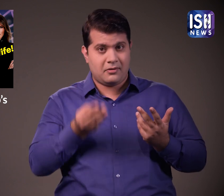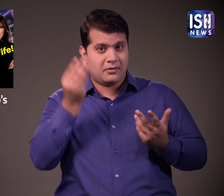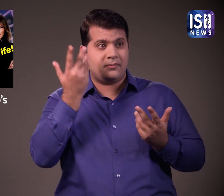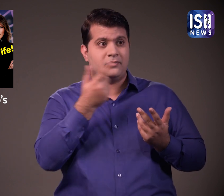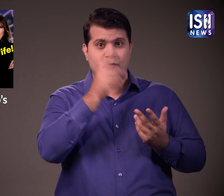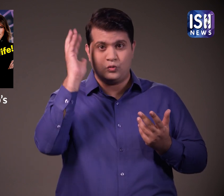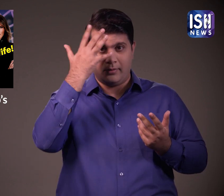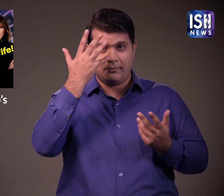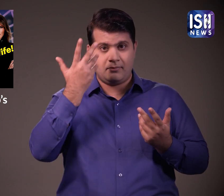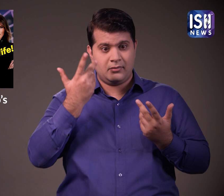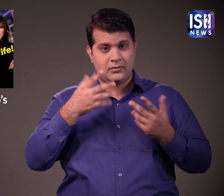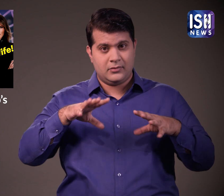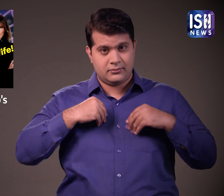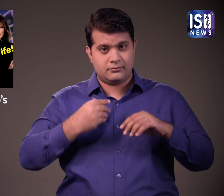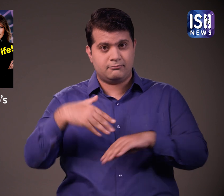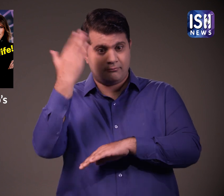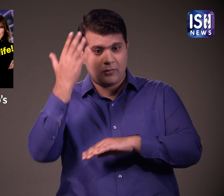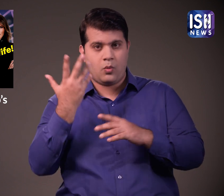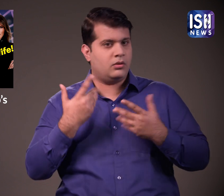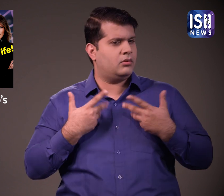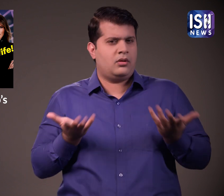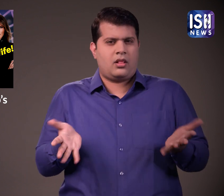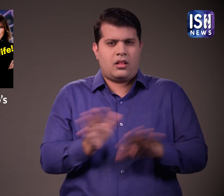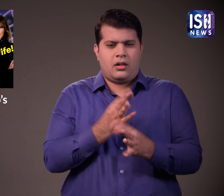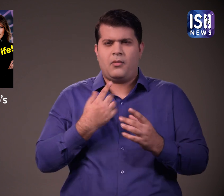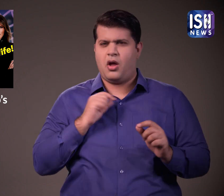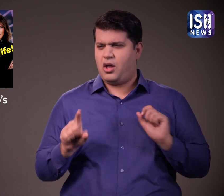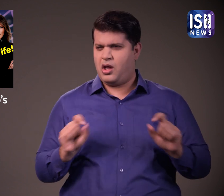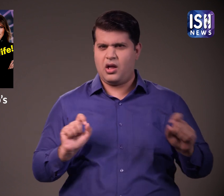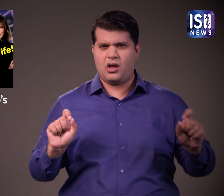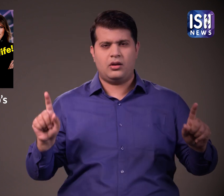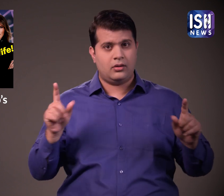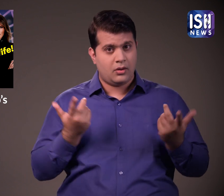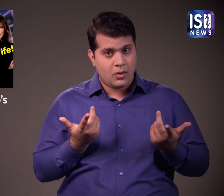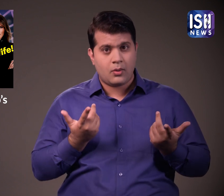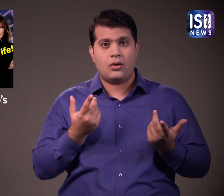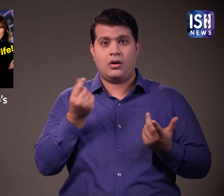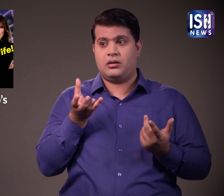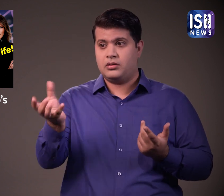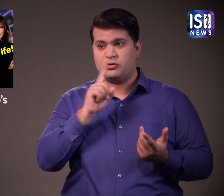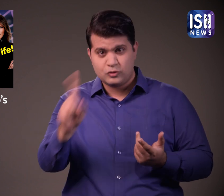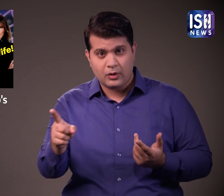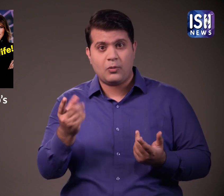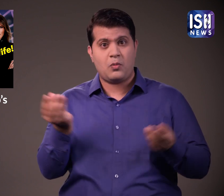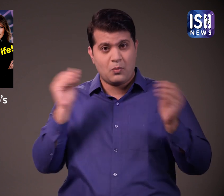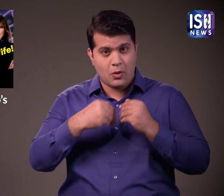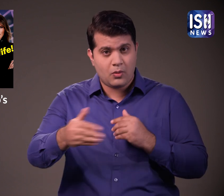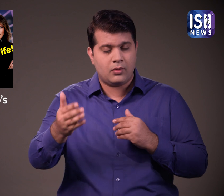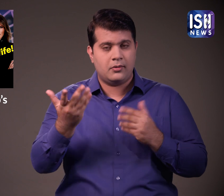ट्रम्प आरोप स्विकार करेंगे क्या वहो मामले पर परदा रालेंगे क्या वहो उसे चुप कराने के लिए और पैसे देंगे